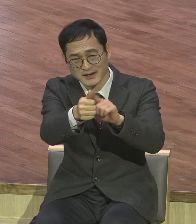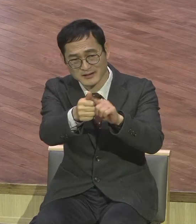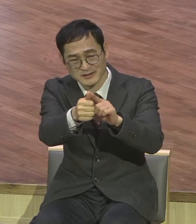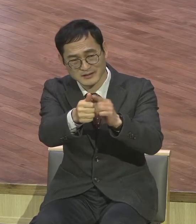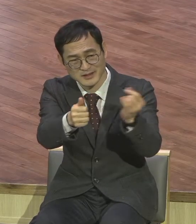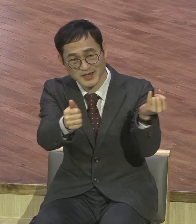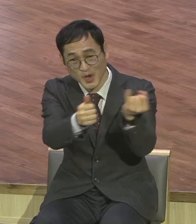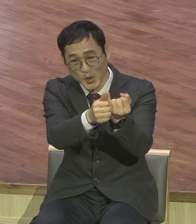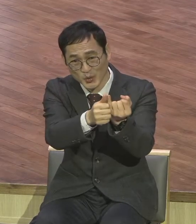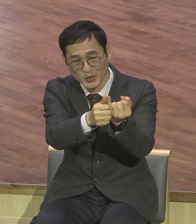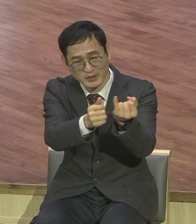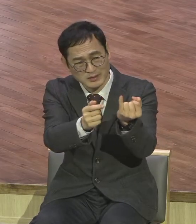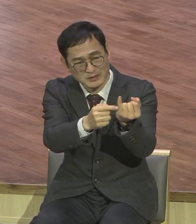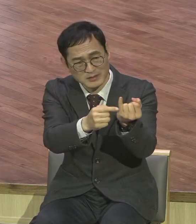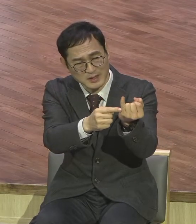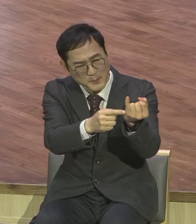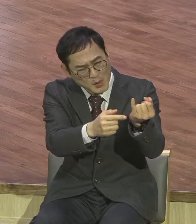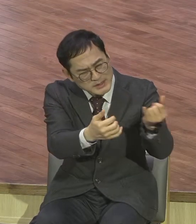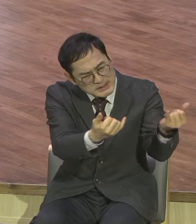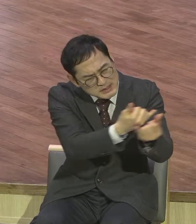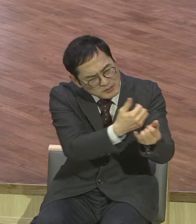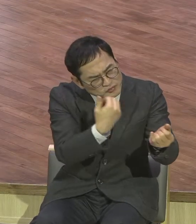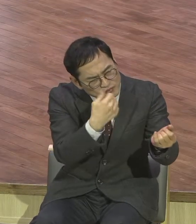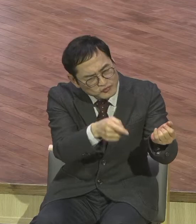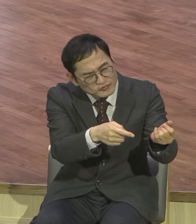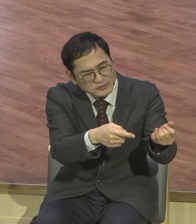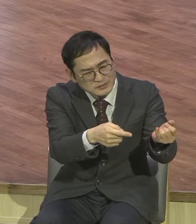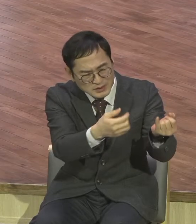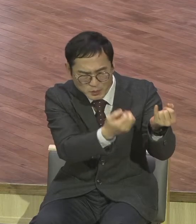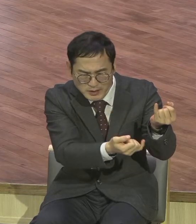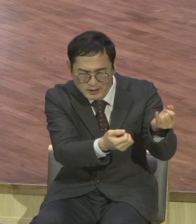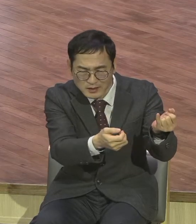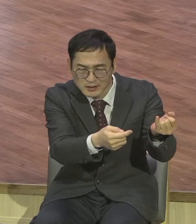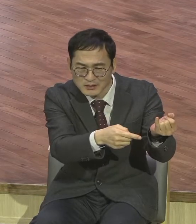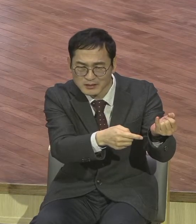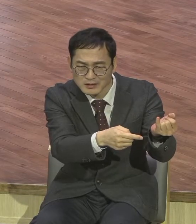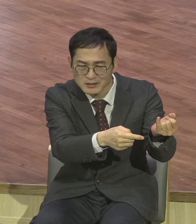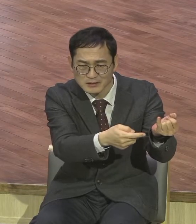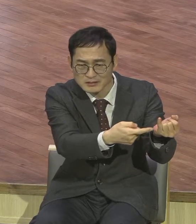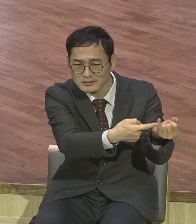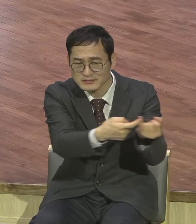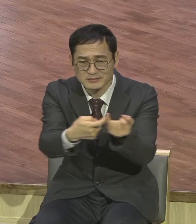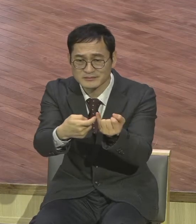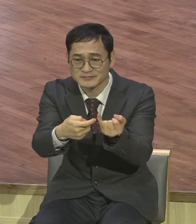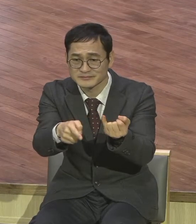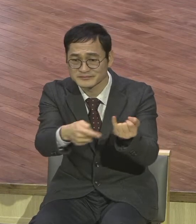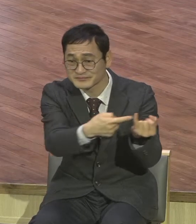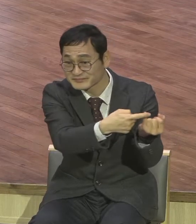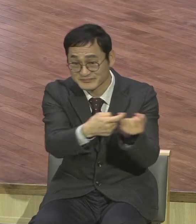책망하면서 외치다가 잡혀서 감옥 들어갔어요.